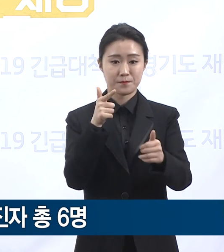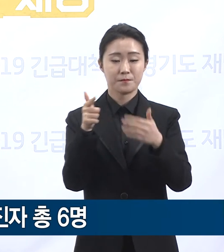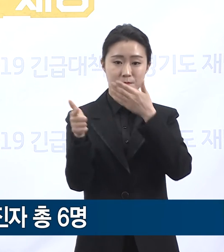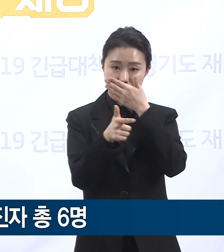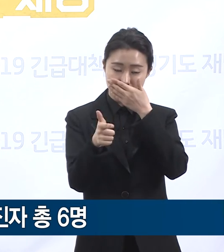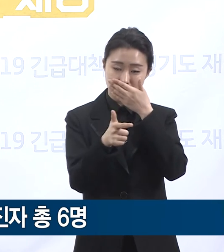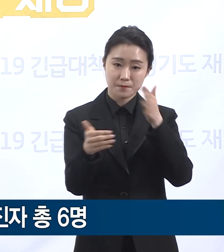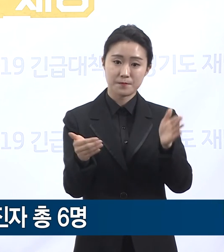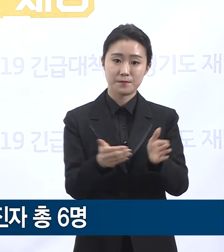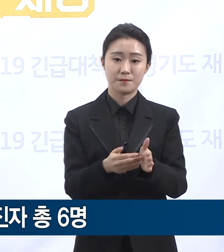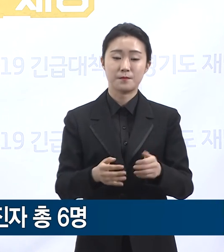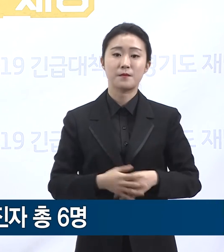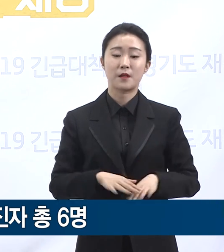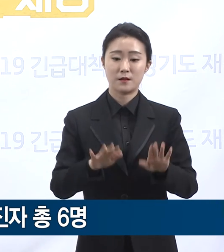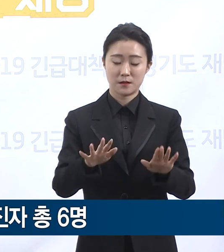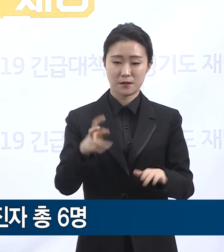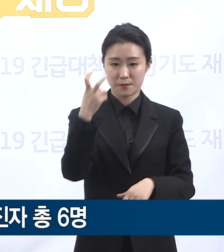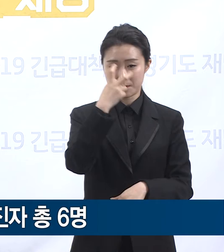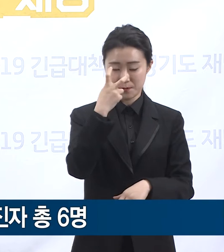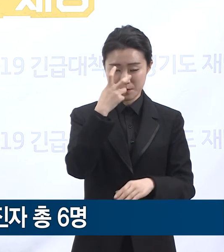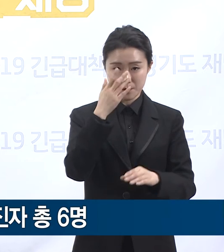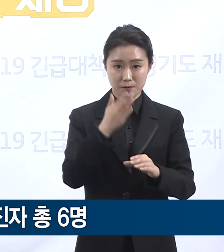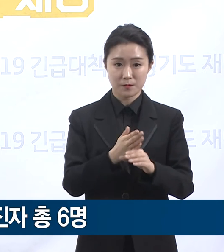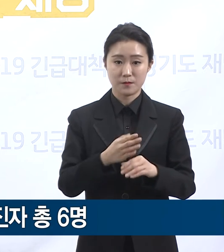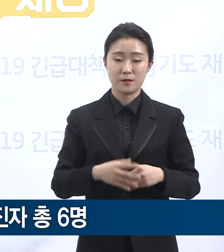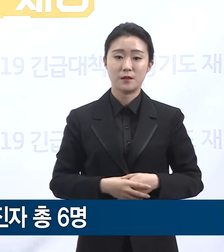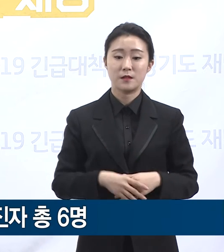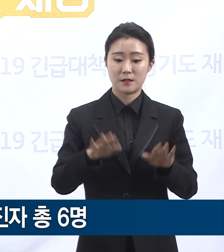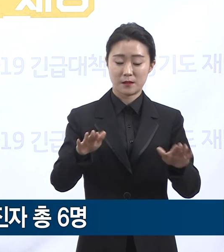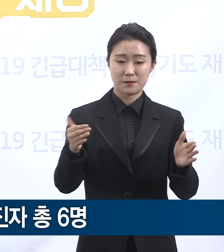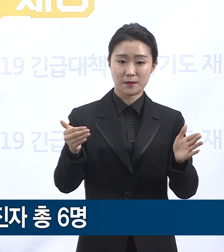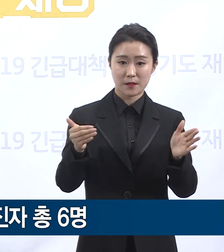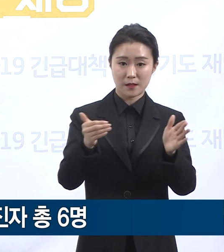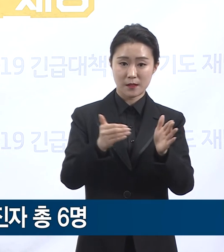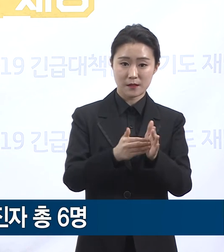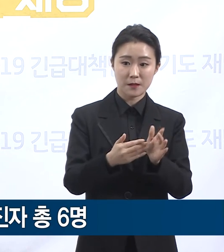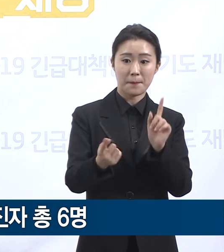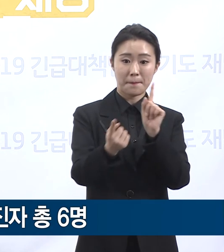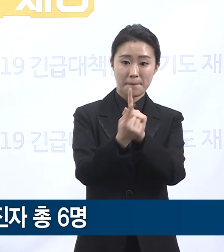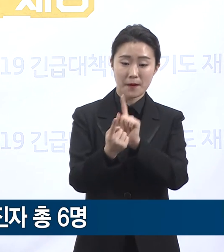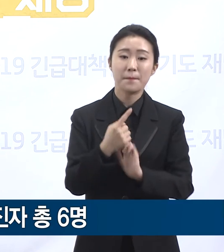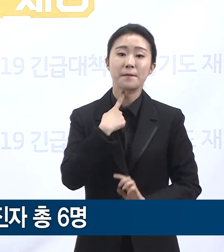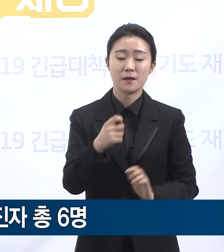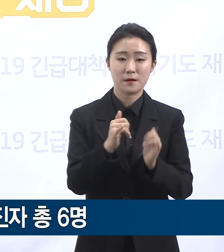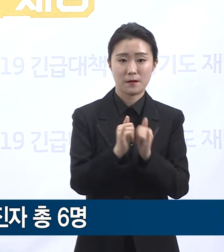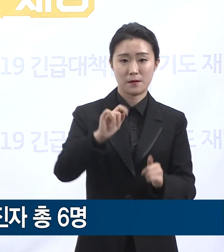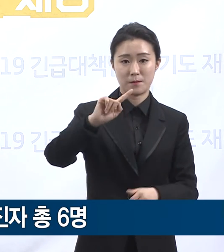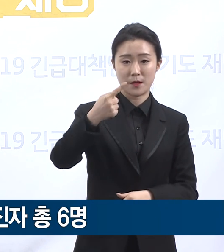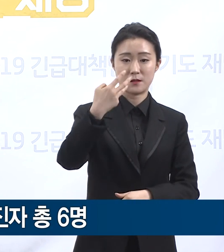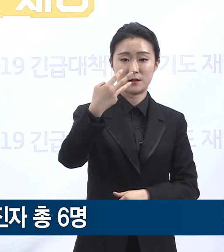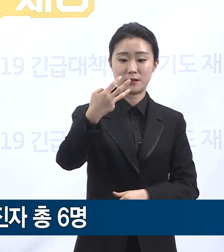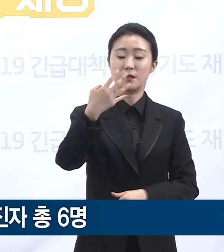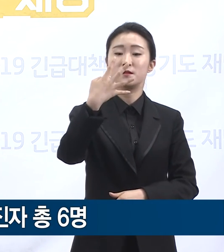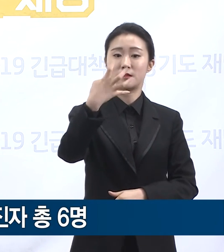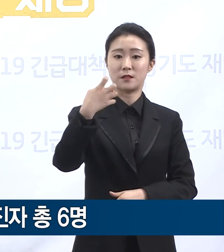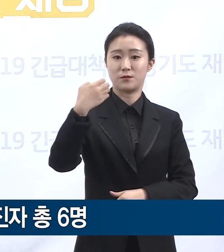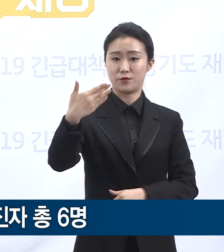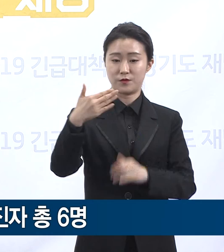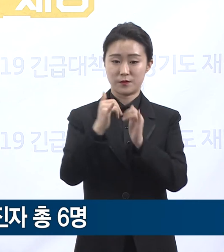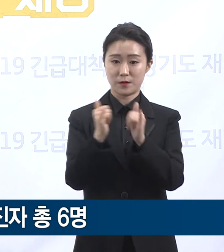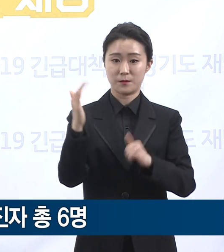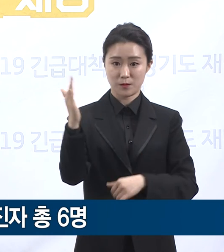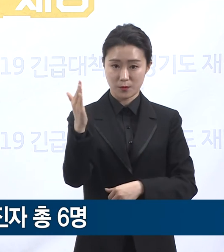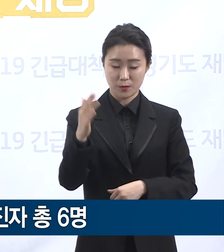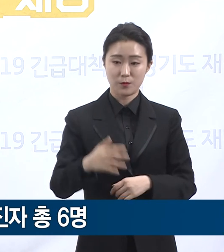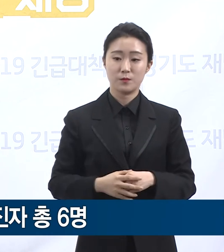중입니다. 현재까지 접촉자는 149명으로 파악되며 밀접 접촉자 129명에 대해서는